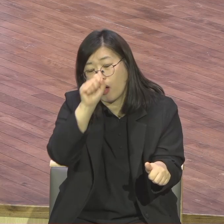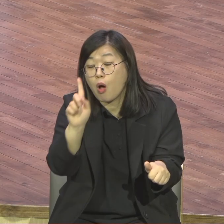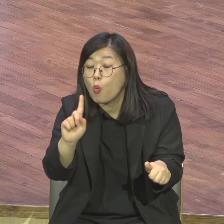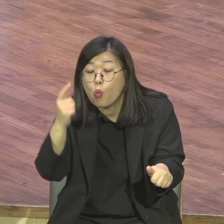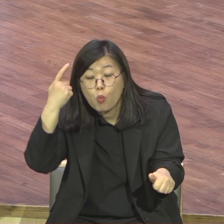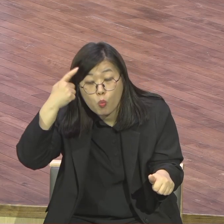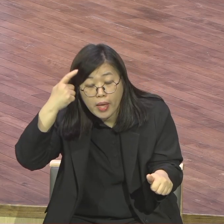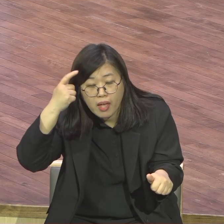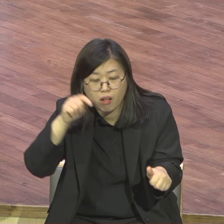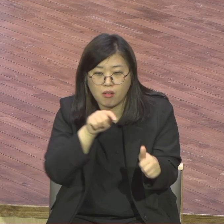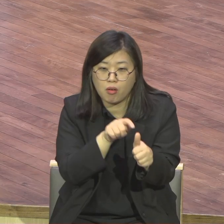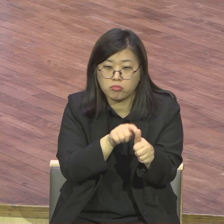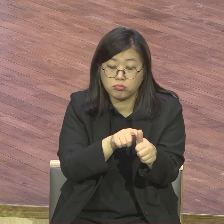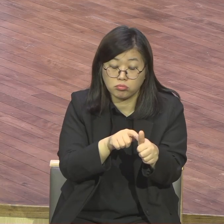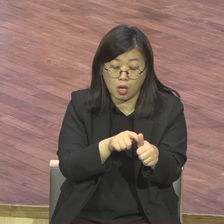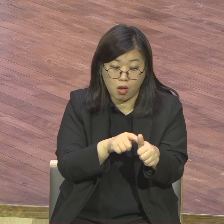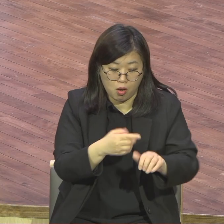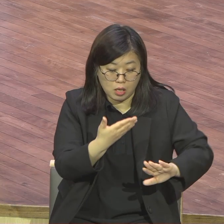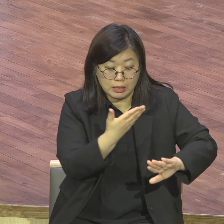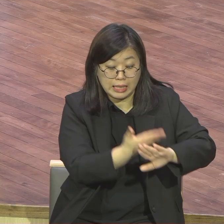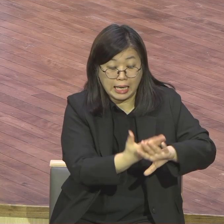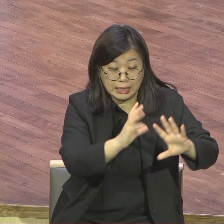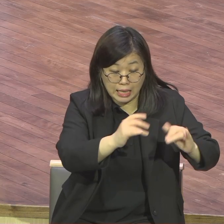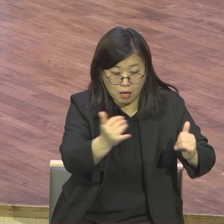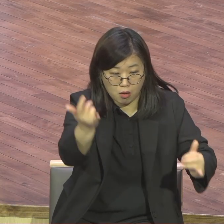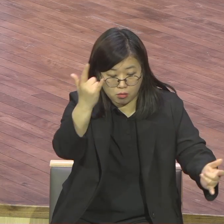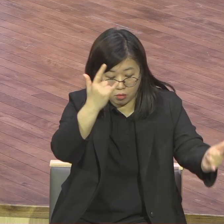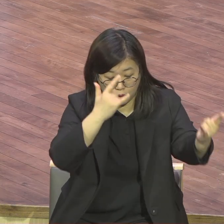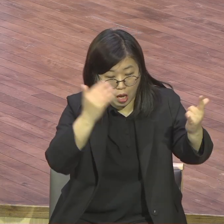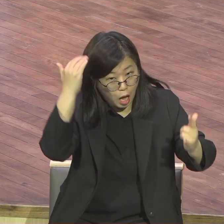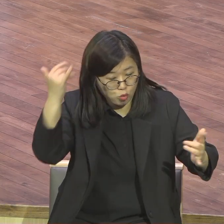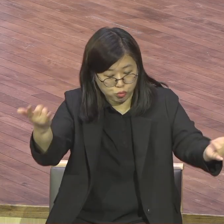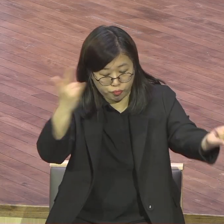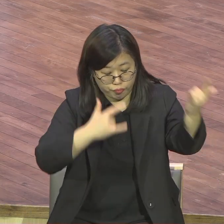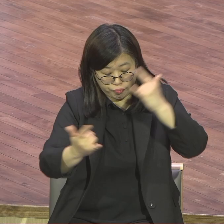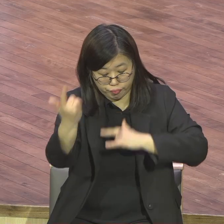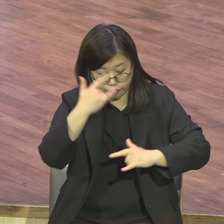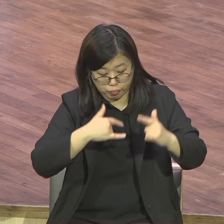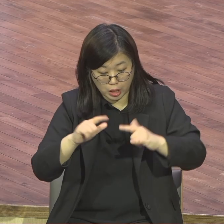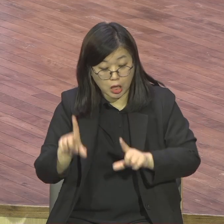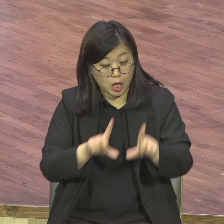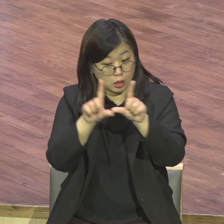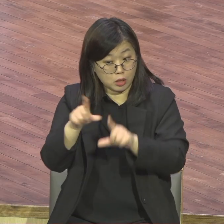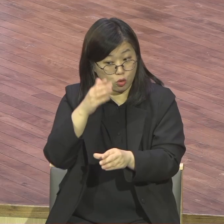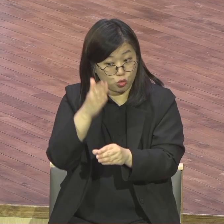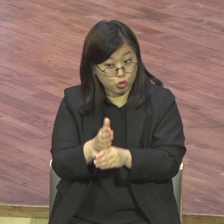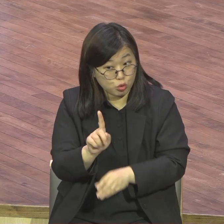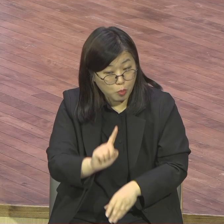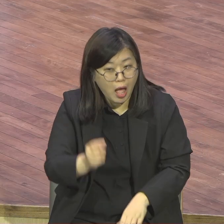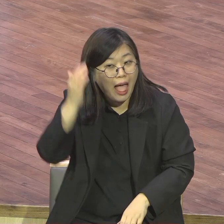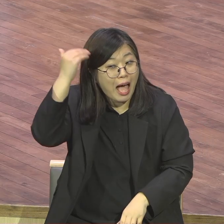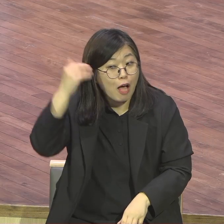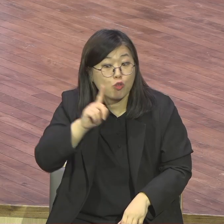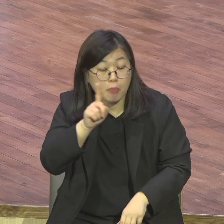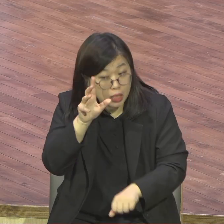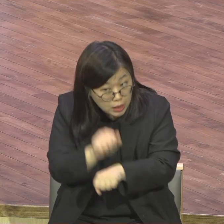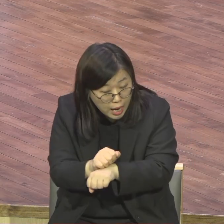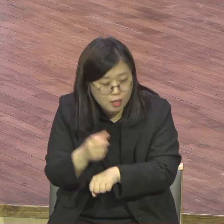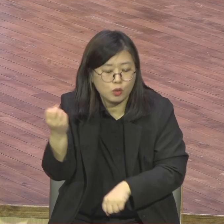해외 나가면 자기 나라에 가면 그냥 저 나라니까 얼마나 쉬워요 이 키워가지고 자기가 태어났던 곳